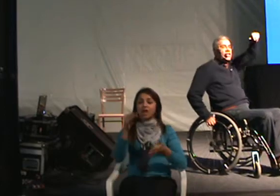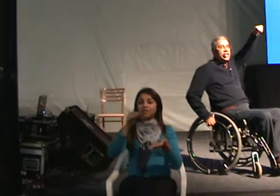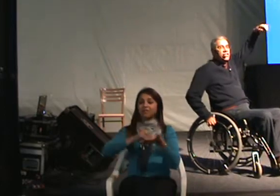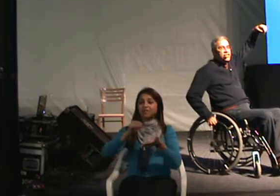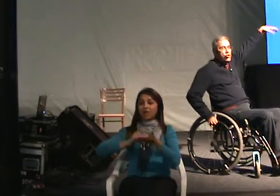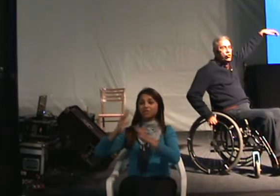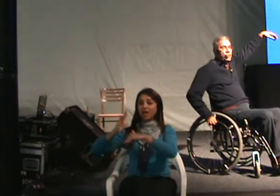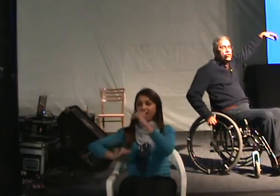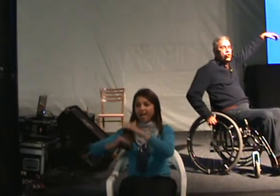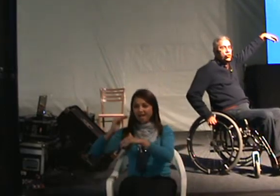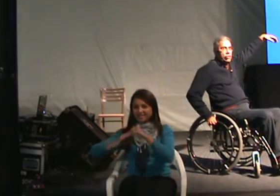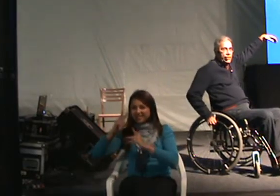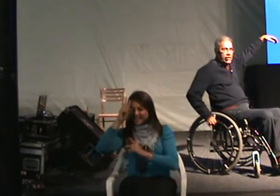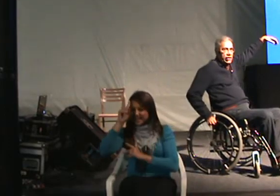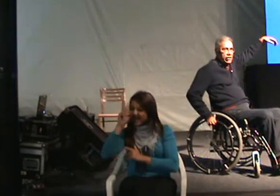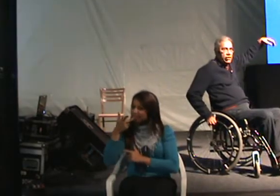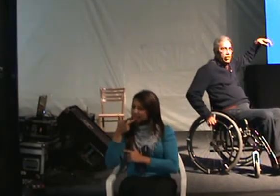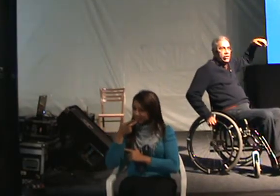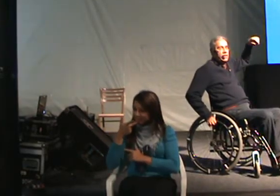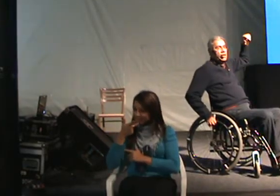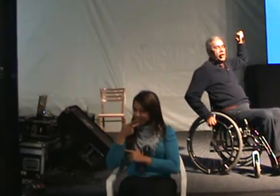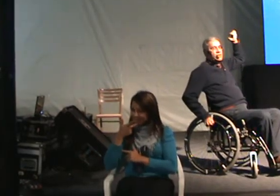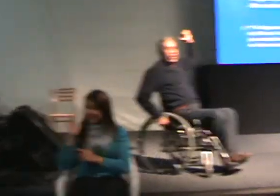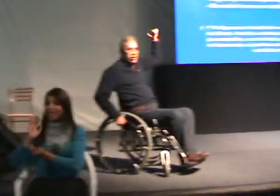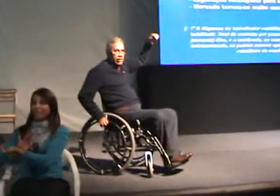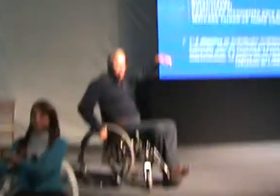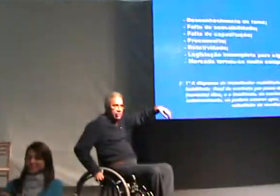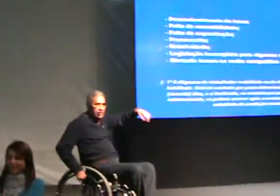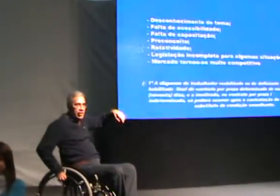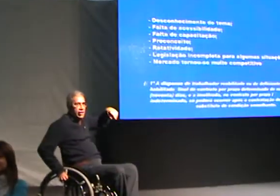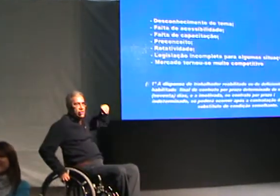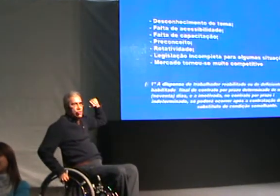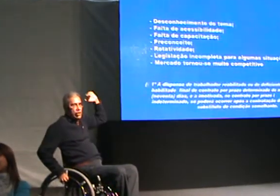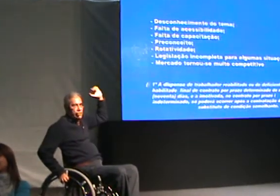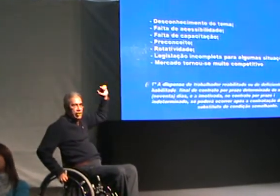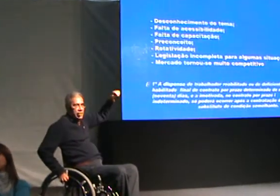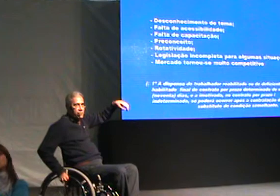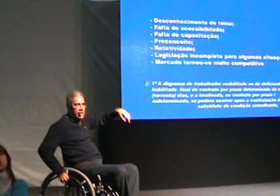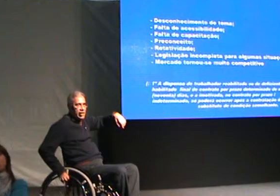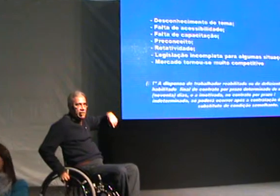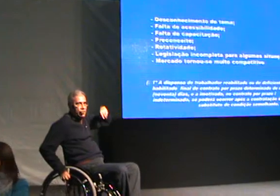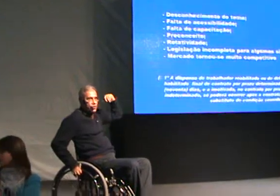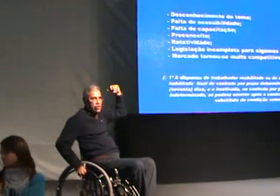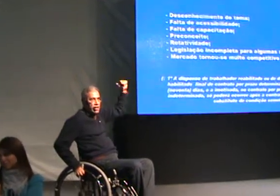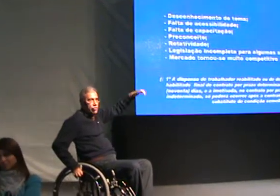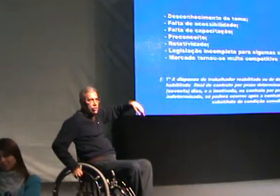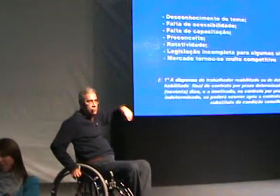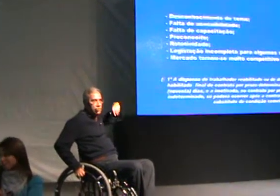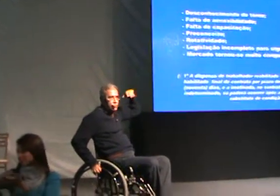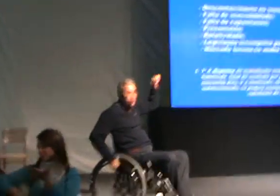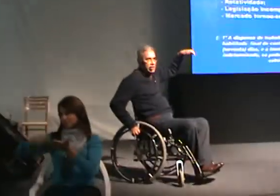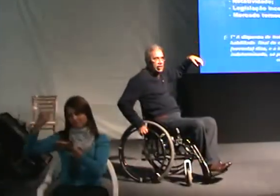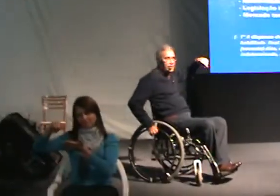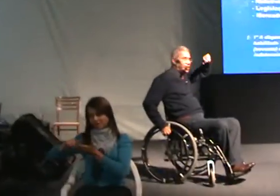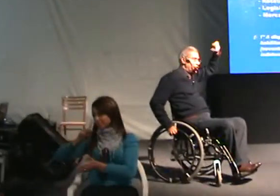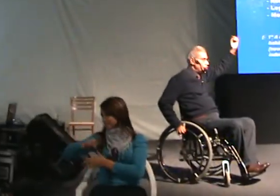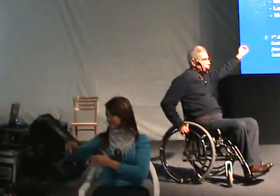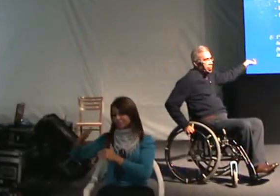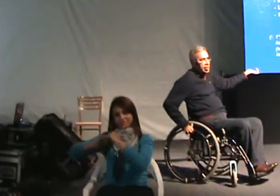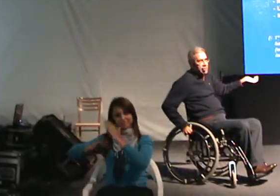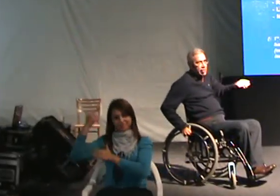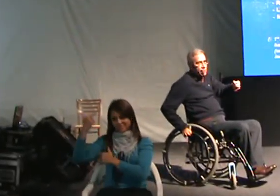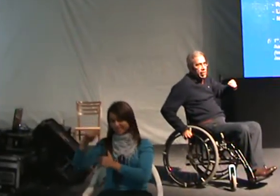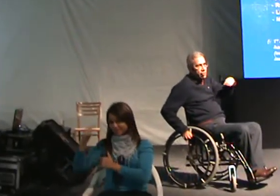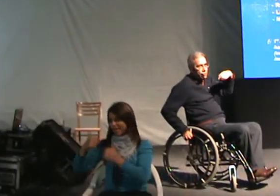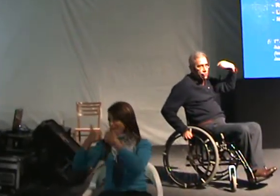Lembram-se daquele circo vicioso que eu falei? 30 anos atrás, escola não era adaptada, não tinha ônibus, não tinha nada. O